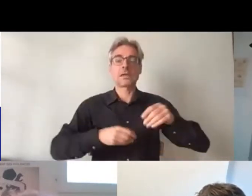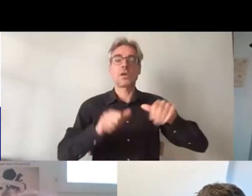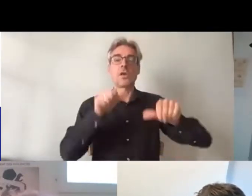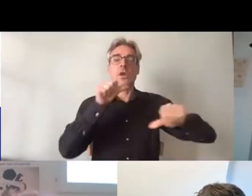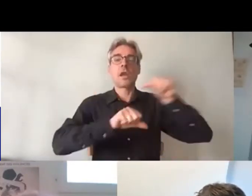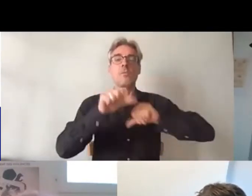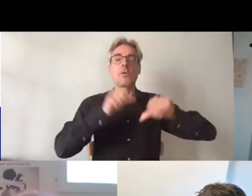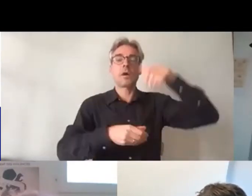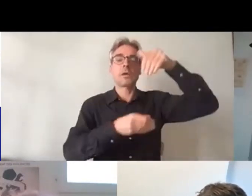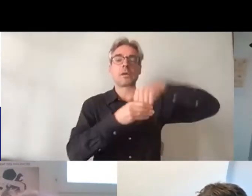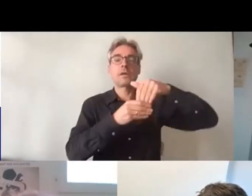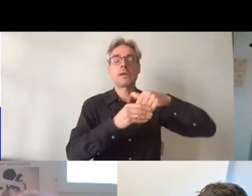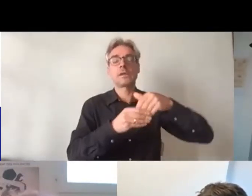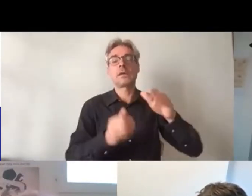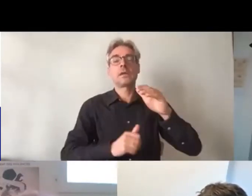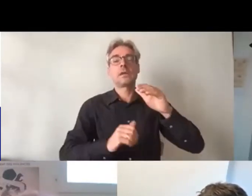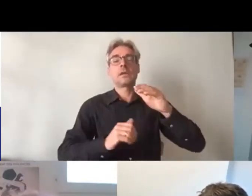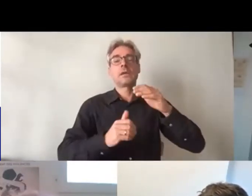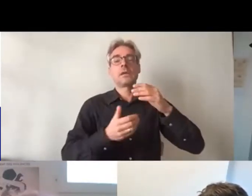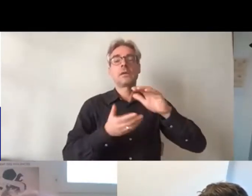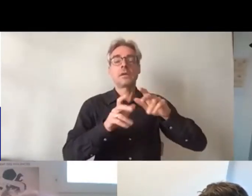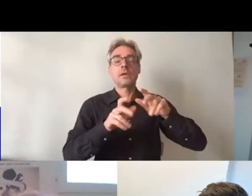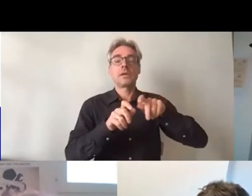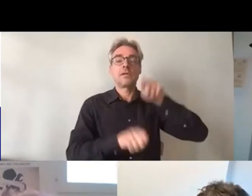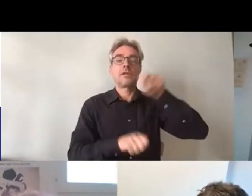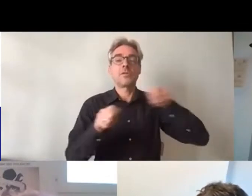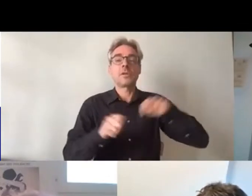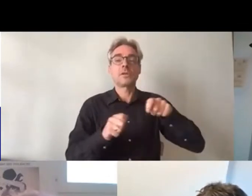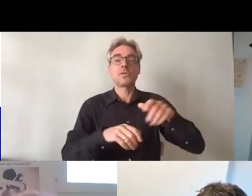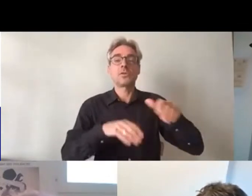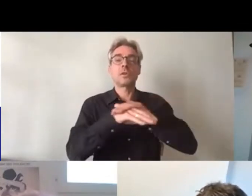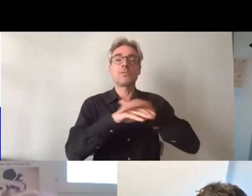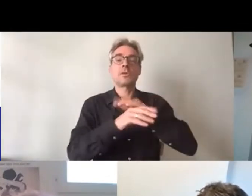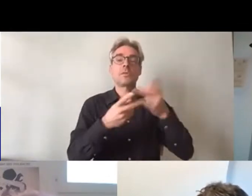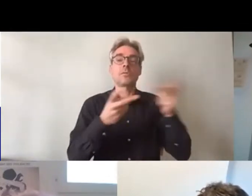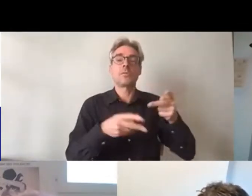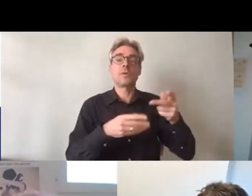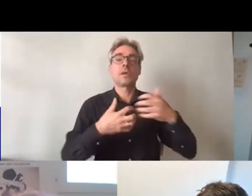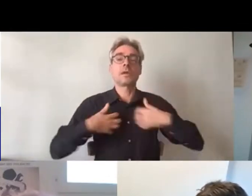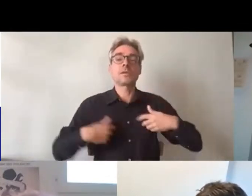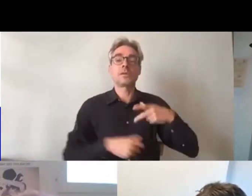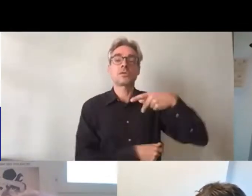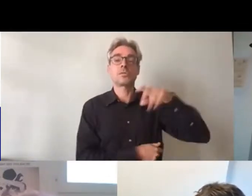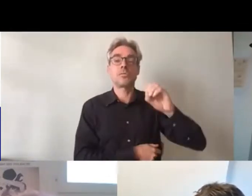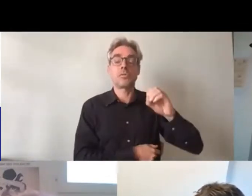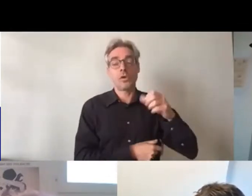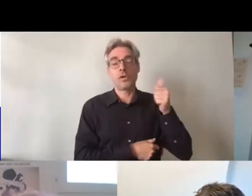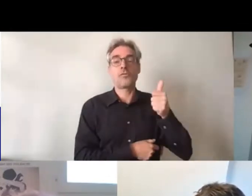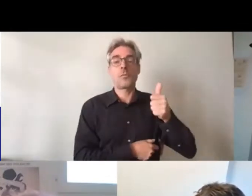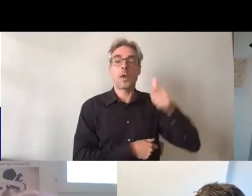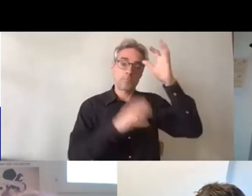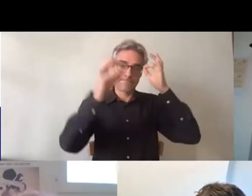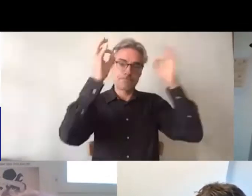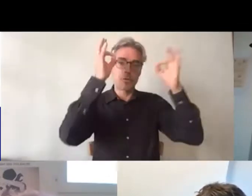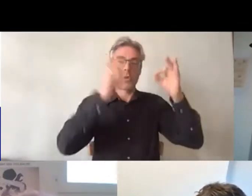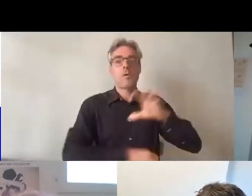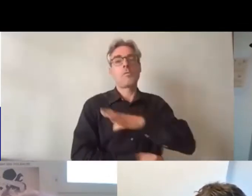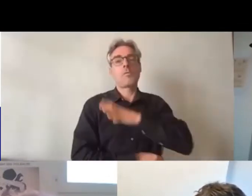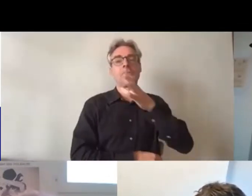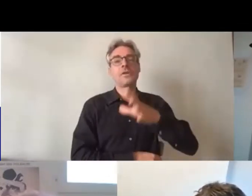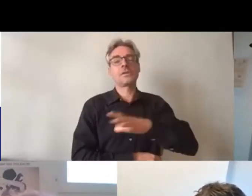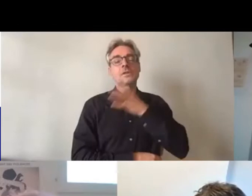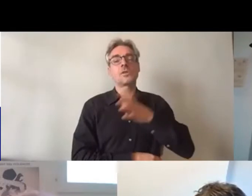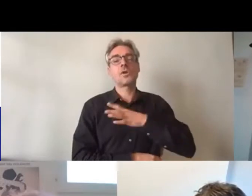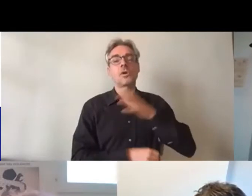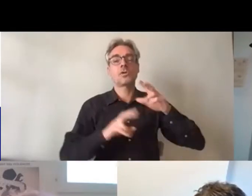interdisciplinaire d'évaluation des politiques publiques de Sciences Po, et vous êtes professeure associée en sociologie auprès de l'Observatoire de